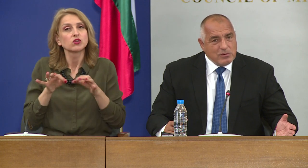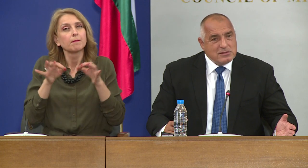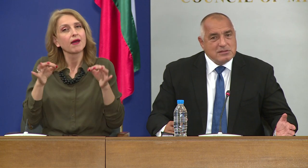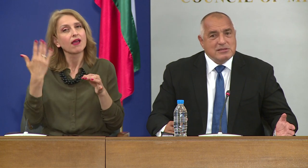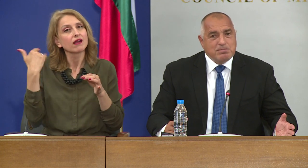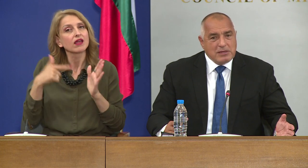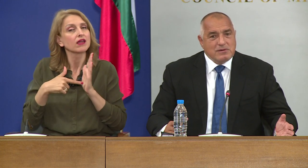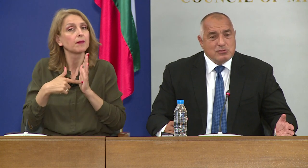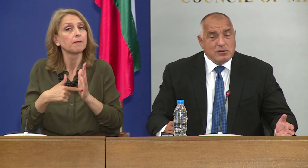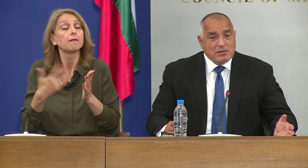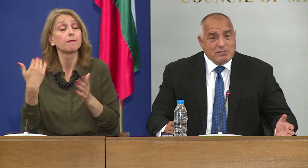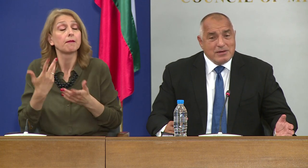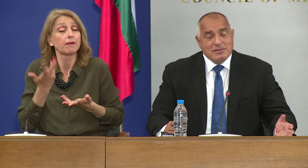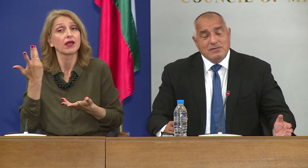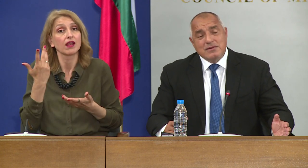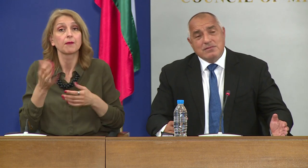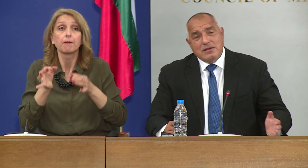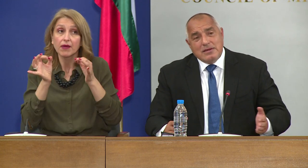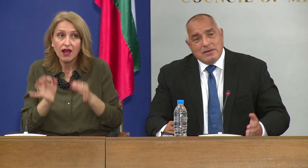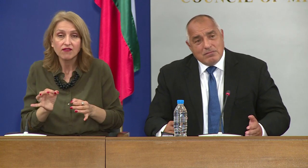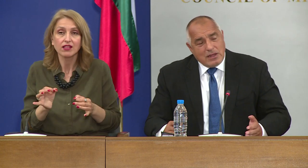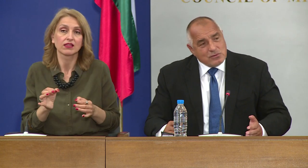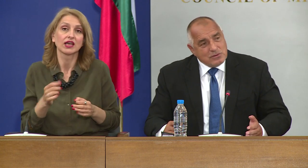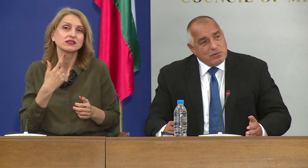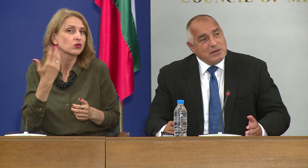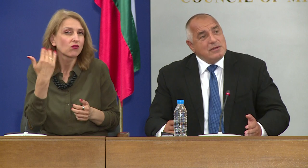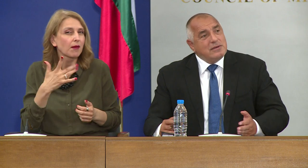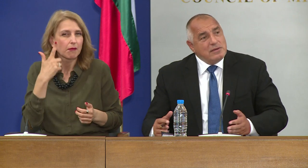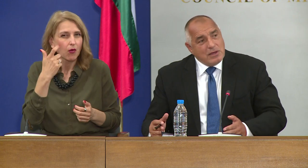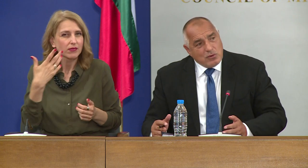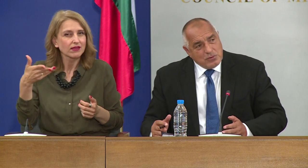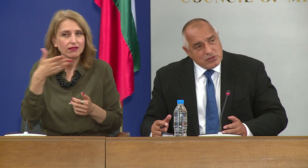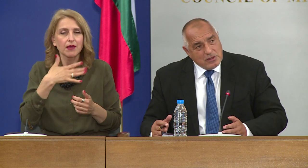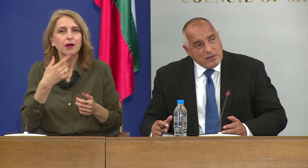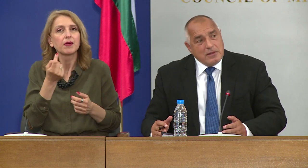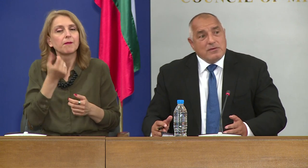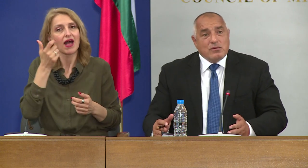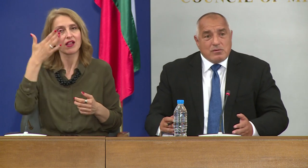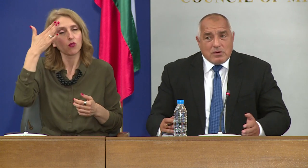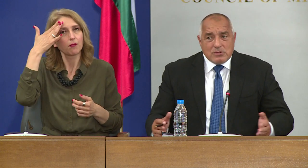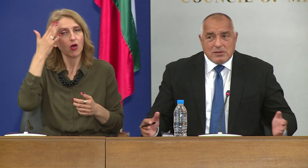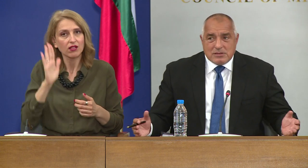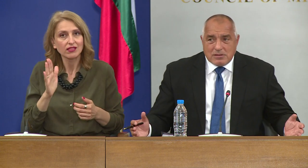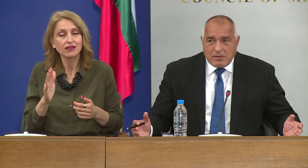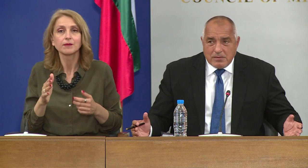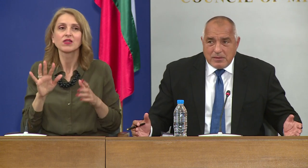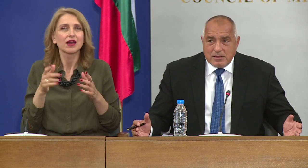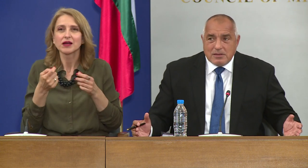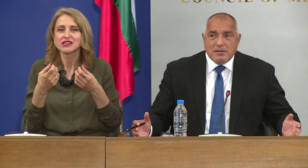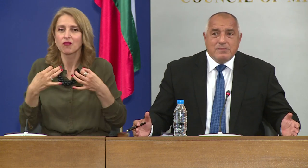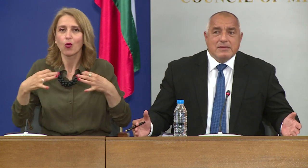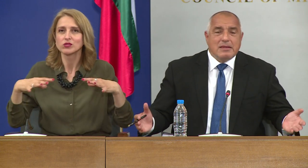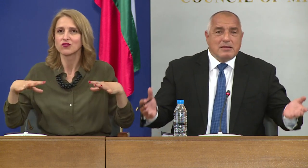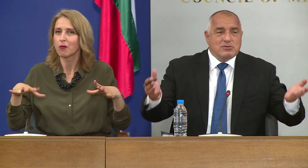и когато са се спазвали строгите мерки, затова имахме малко заболели и малко починали. Когато ги разклавим